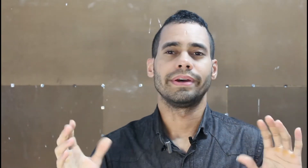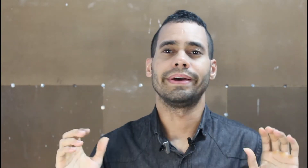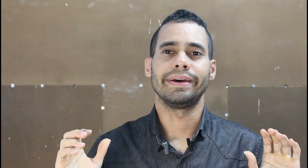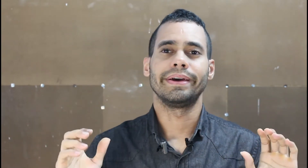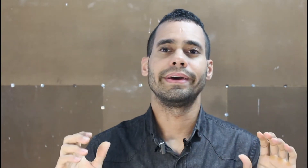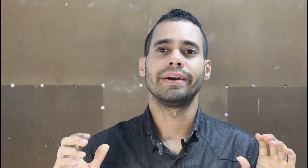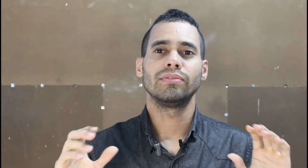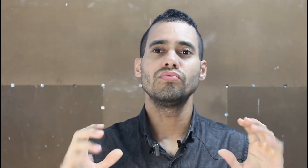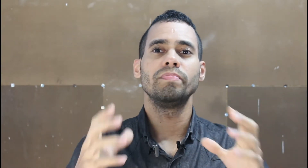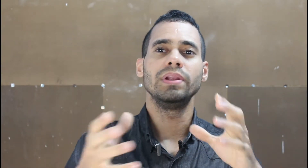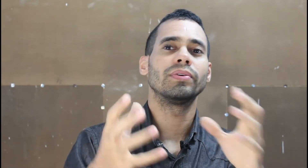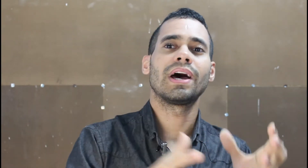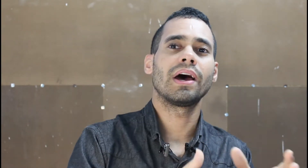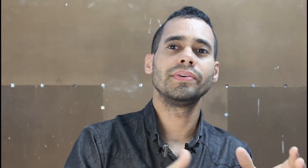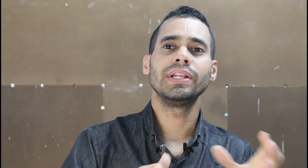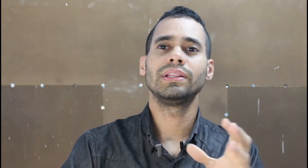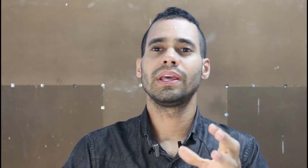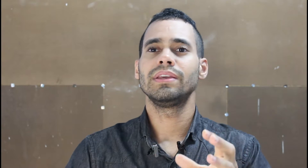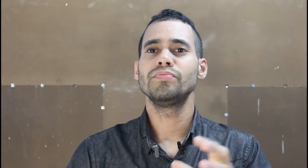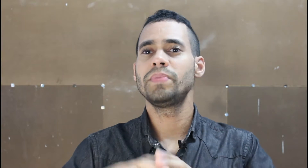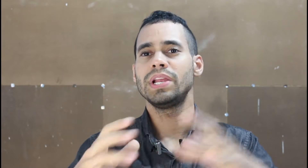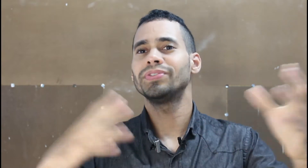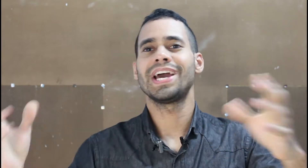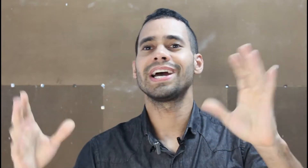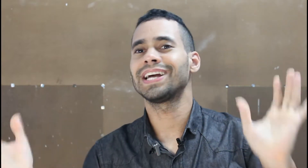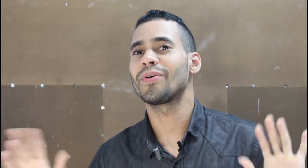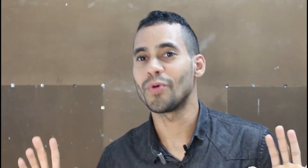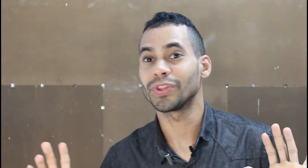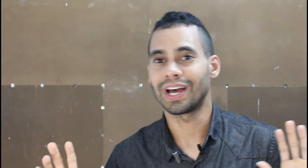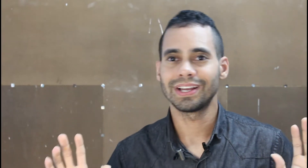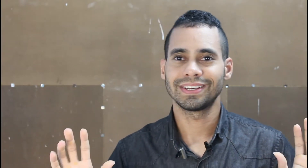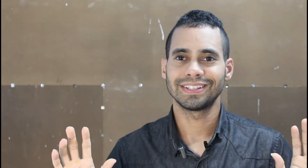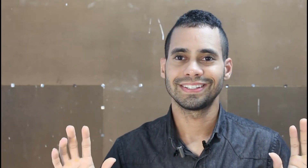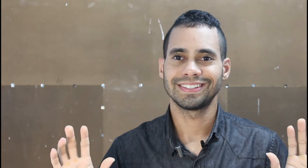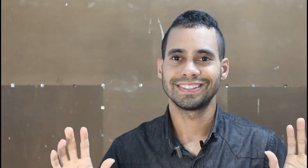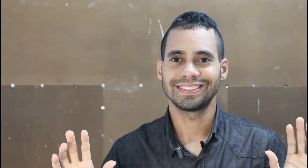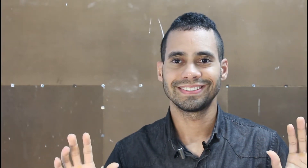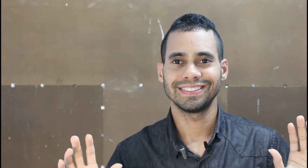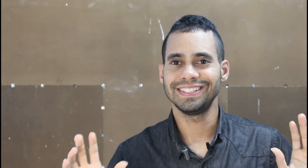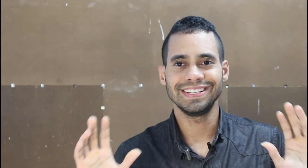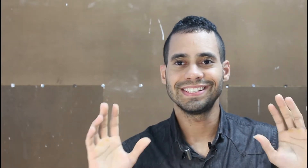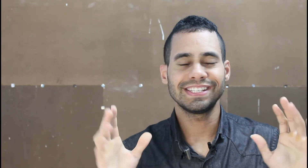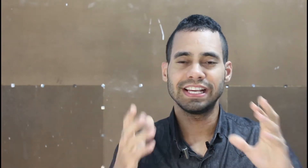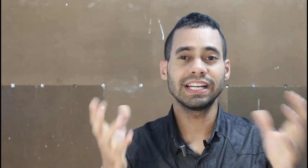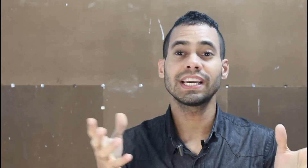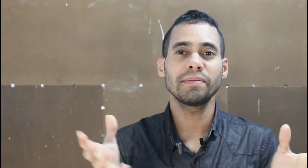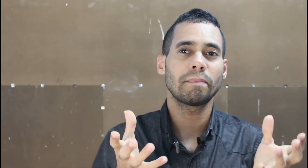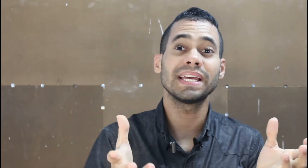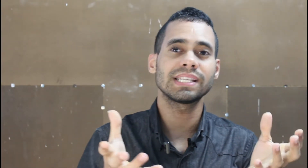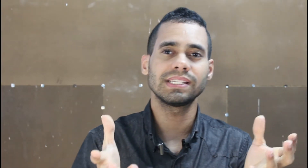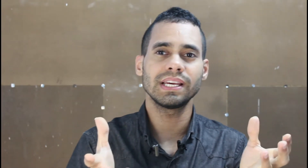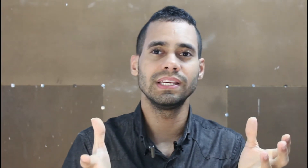um bilionário tem um bilhão de reais na conta. E se engana quem pensa isso aí.